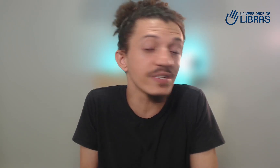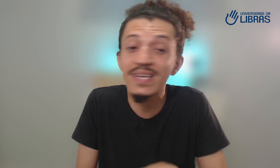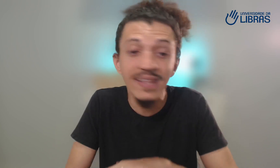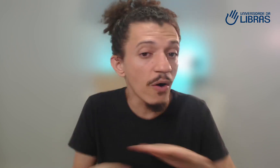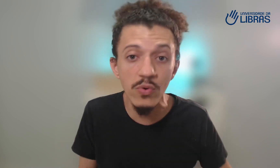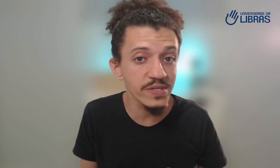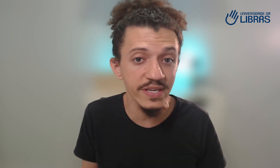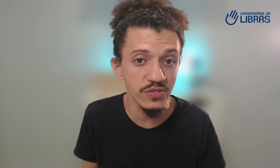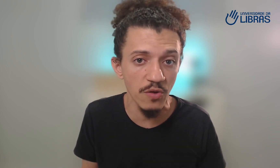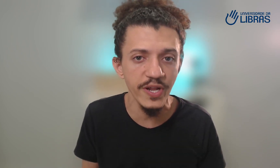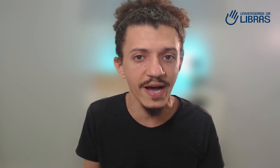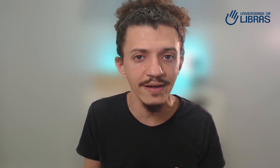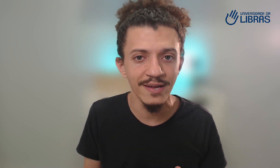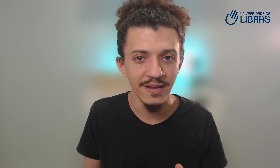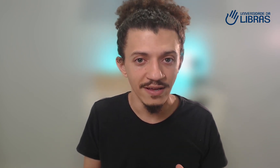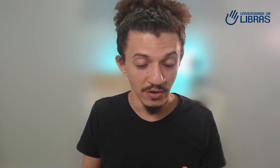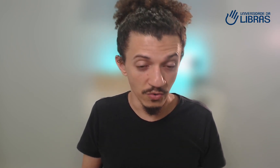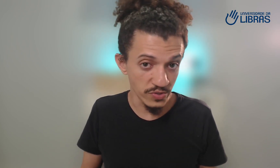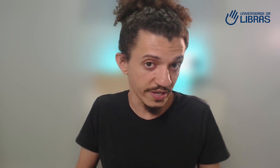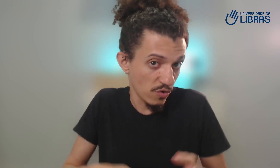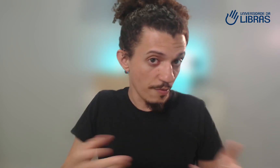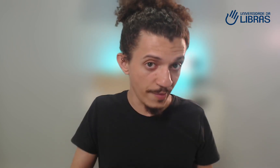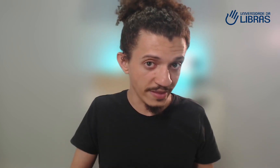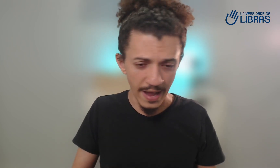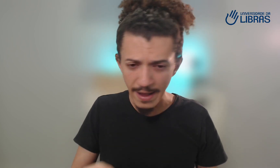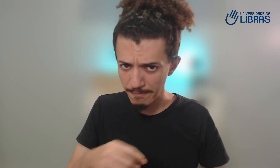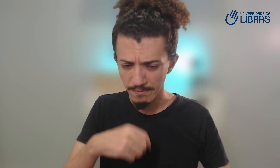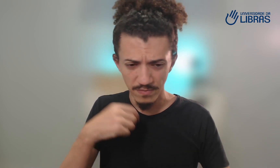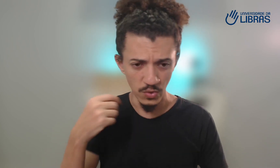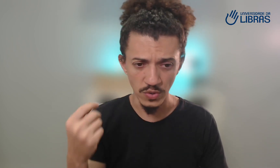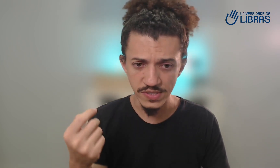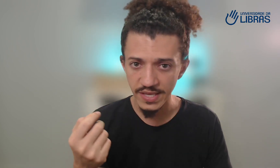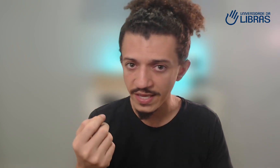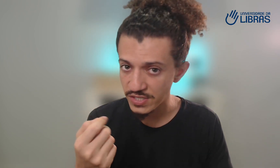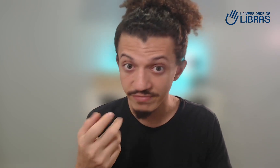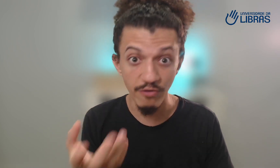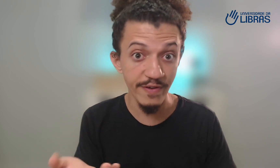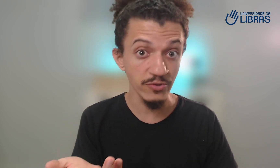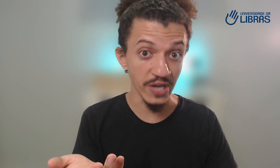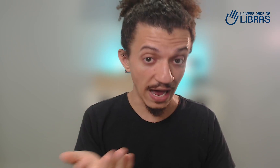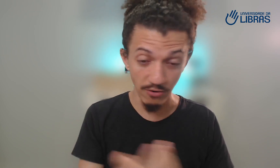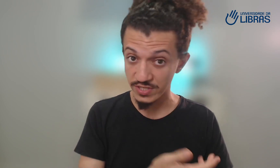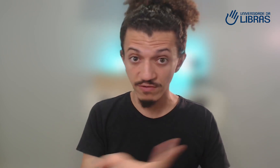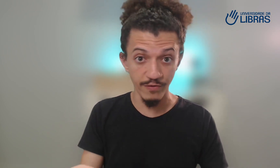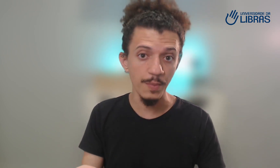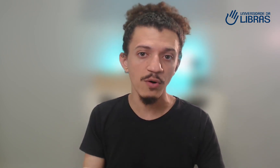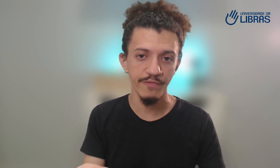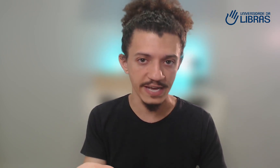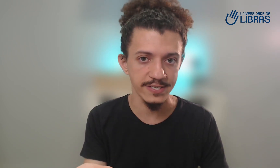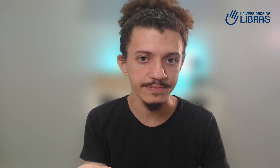você não conseguir se comunicar, não conseguir cumprimentar, não conseguir desenvolver um diálogo, desenvolver uma conversa.